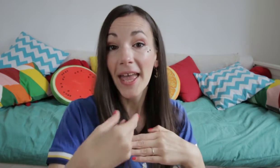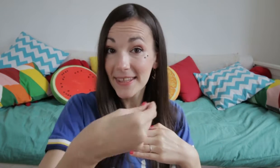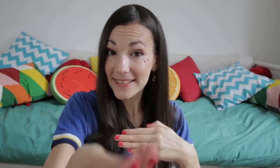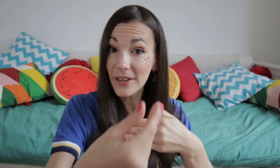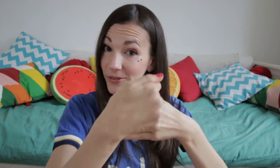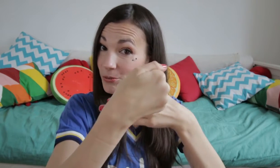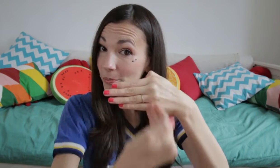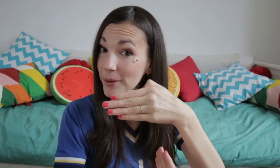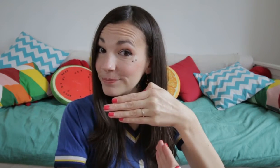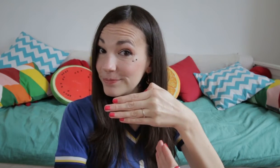tiens du pain,